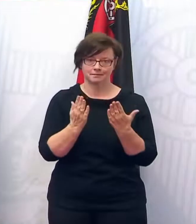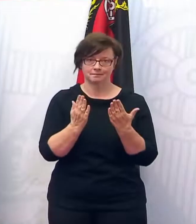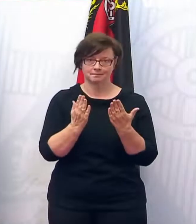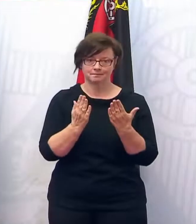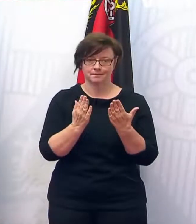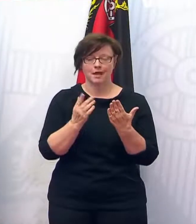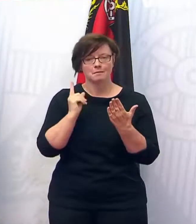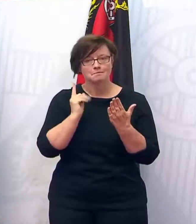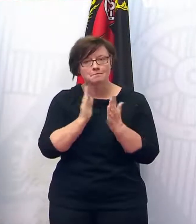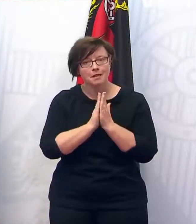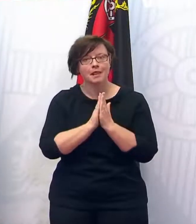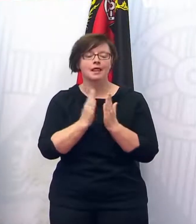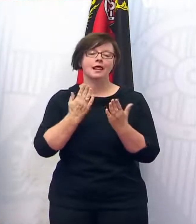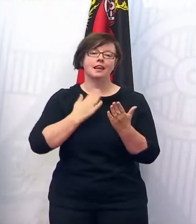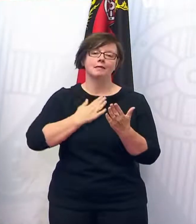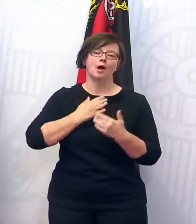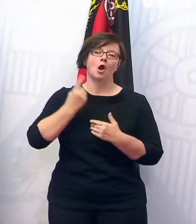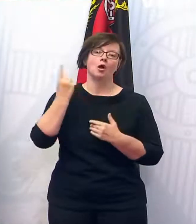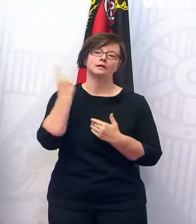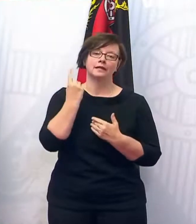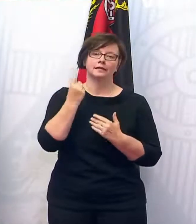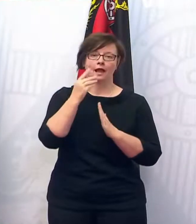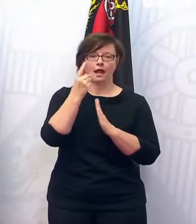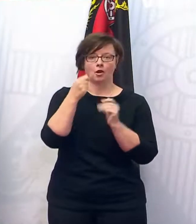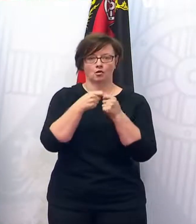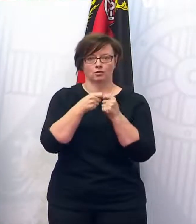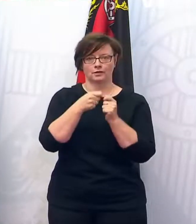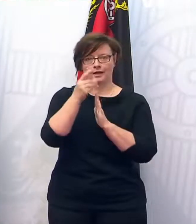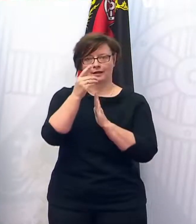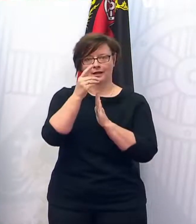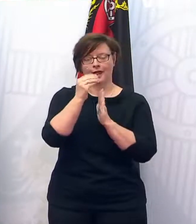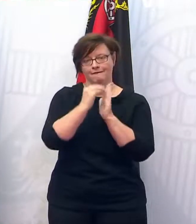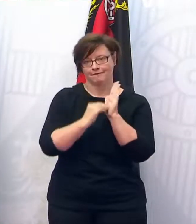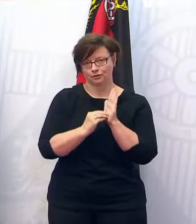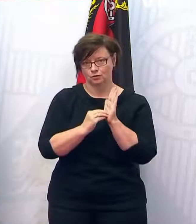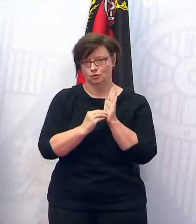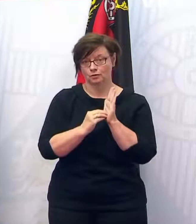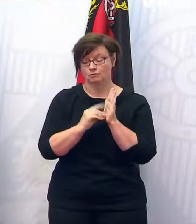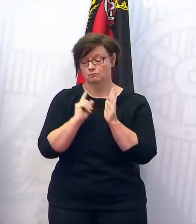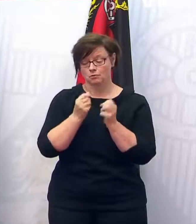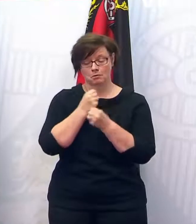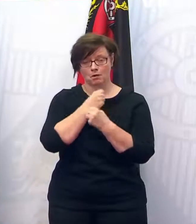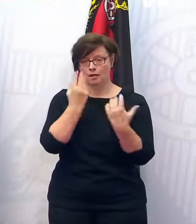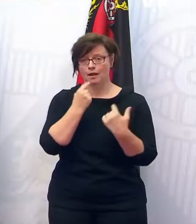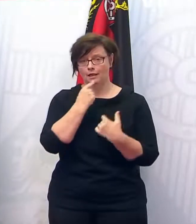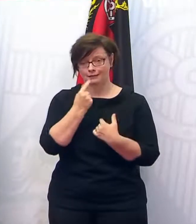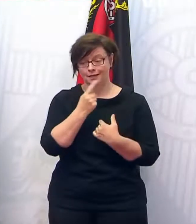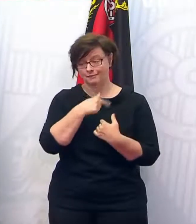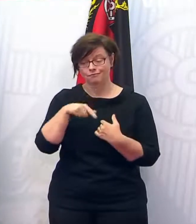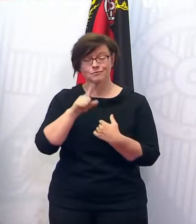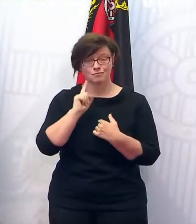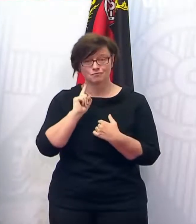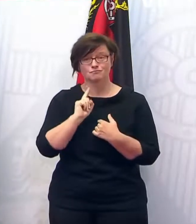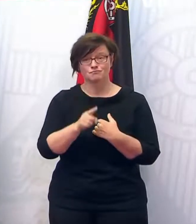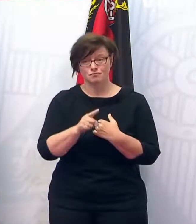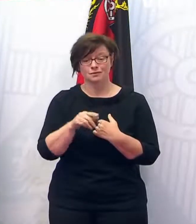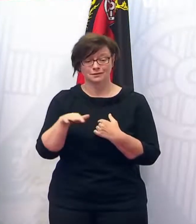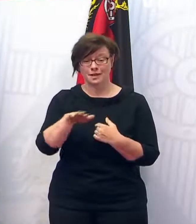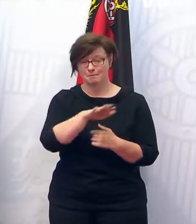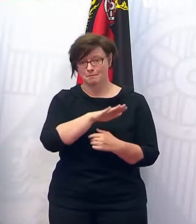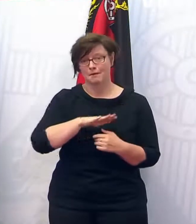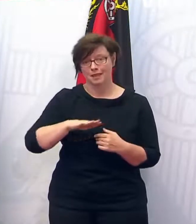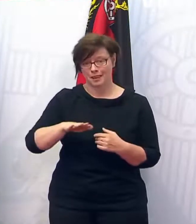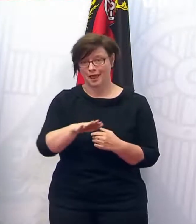sollte es digitale Kontakterfassung sein. Und ich will hier auch noch mal sehr klar sagen, wir müssen tatsächlich auch in diesem Land